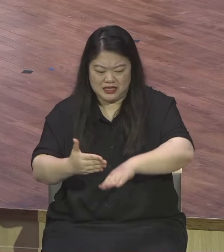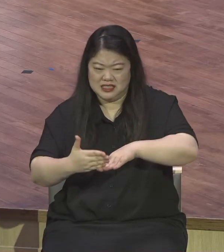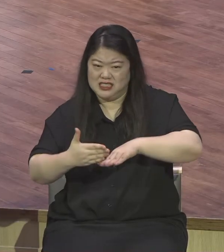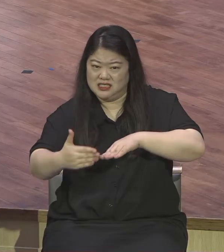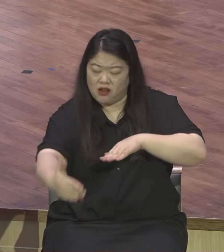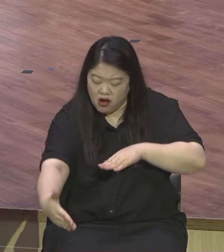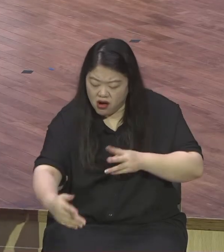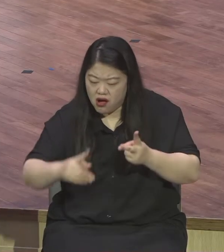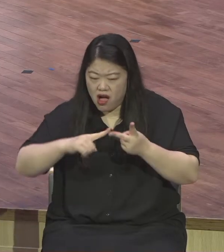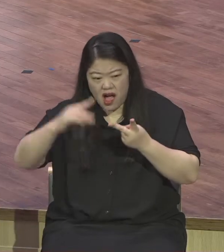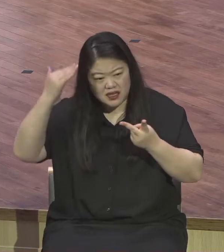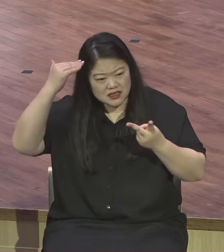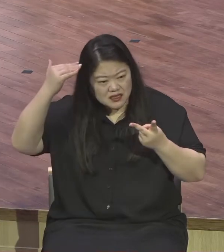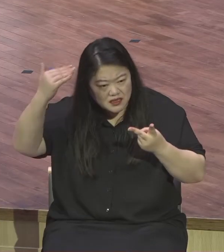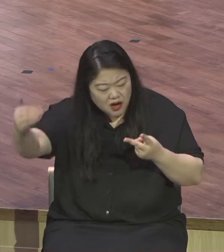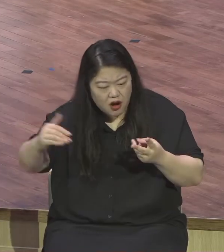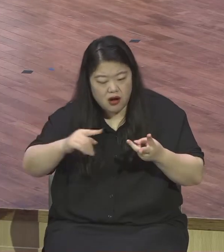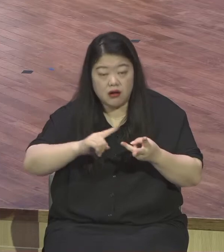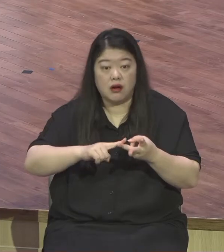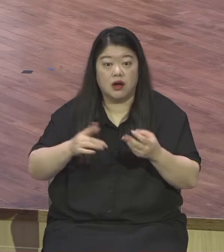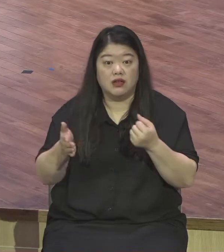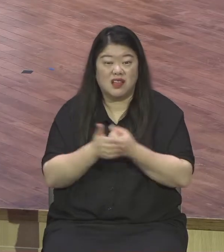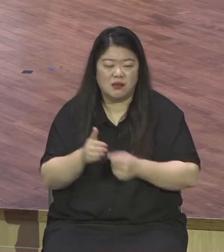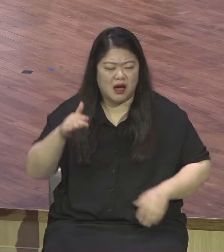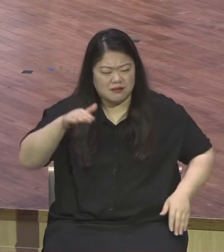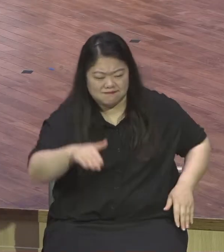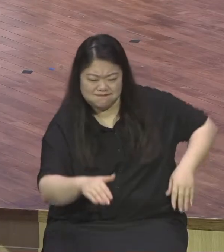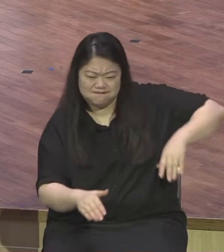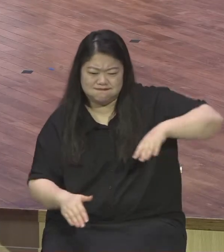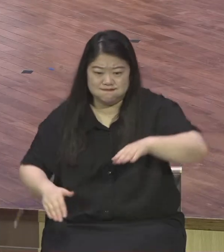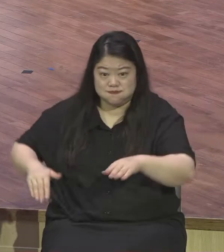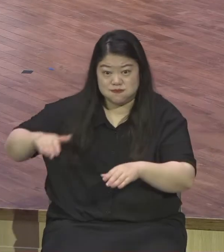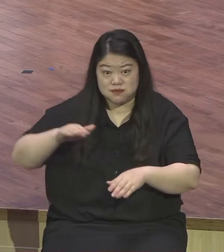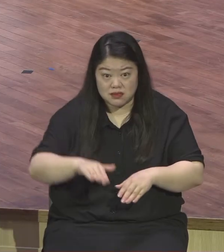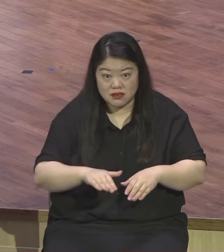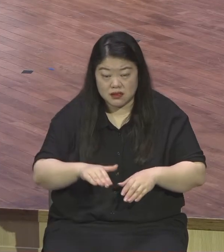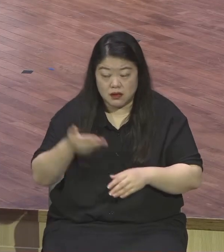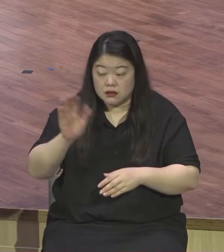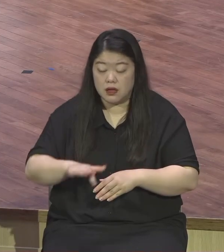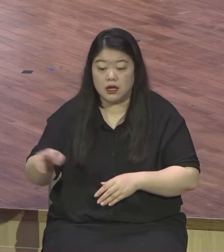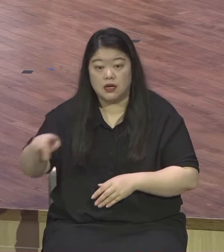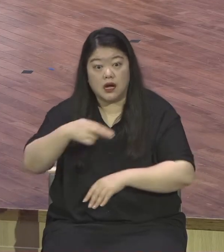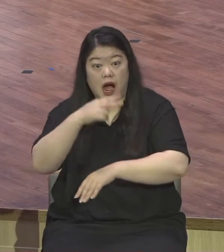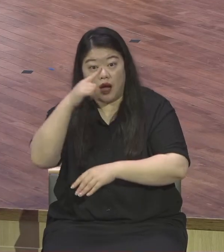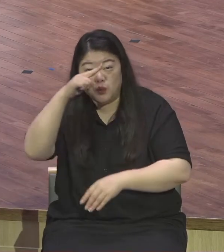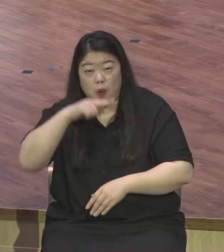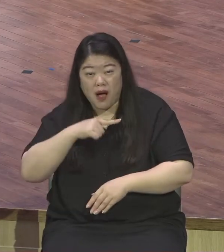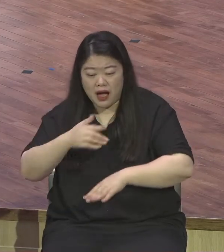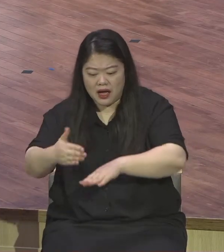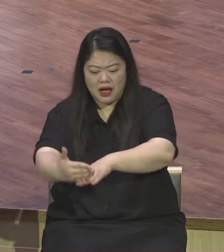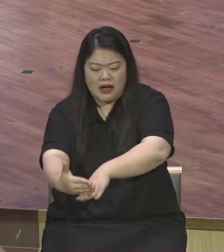그러니까 뭐 저 서양 사람들 한 번 적을 때 우리 동양 사람은 두 번 줘야 돼요. 그래서 사실 뭐 큰